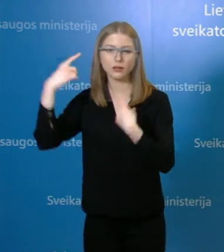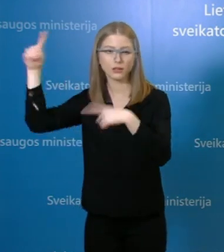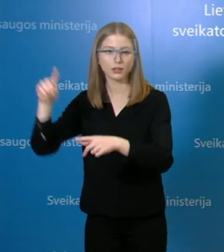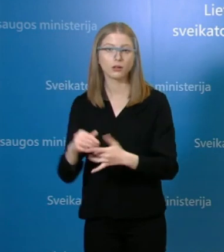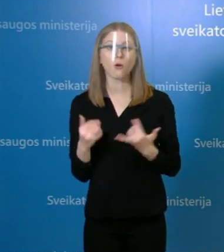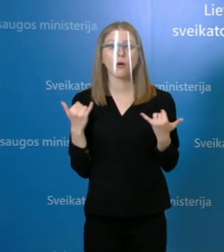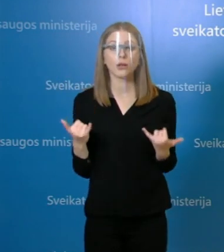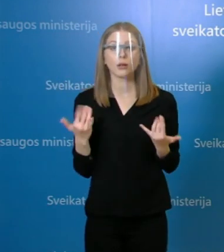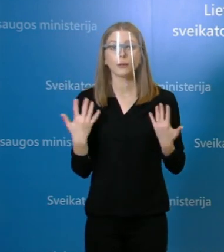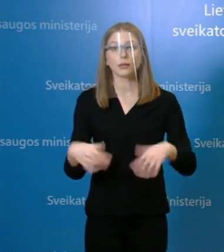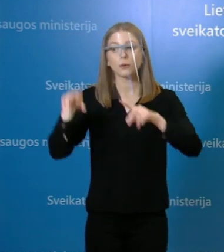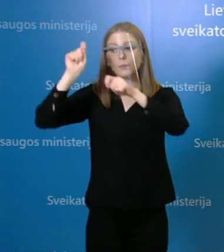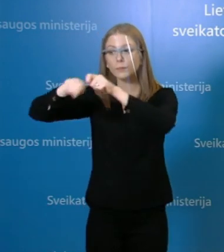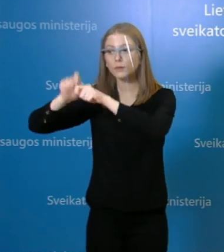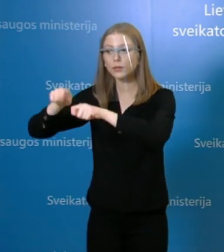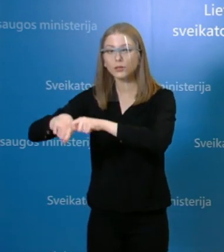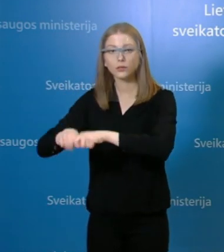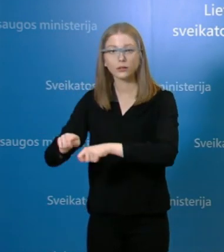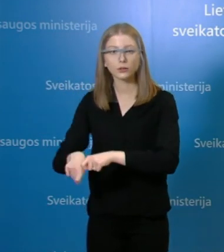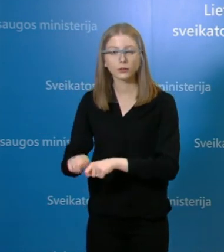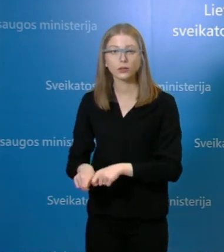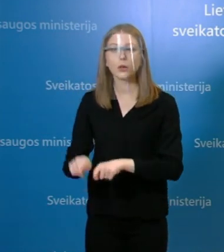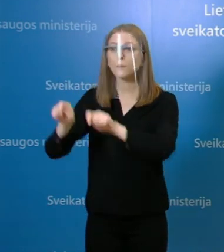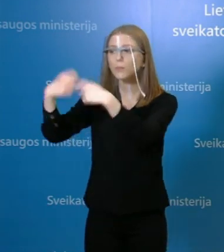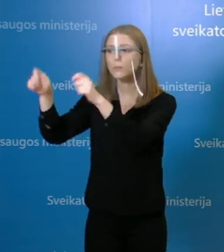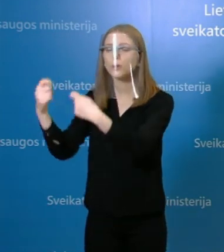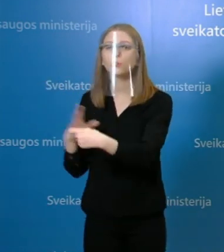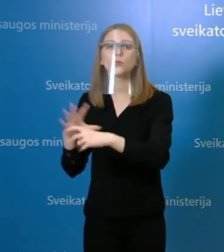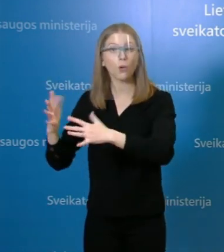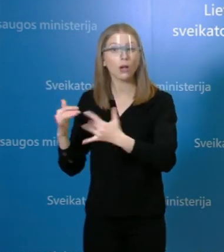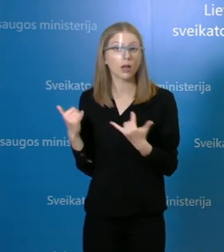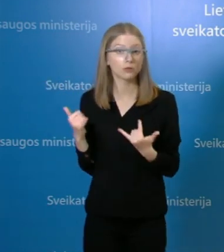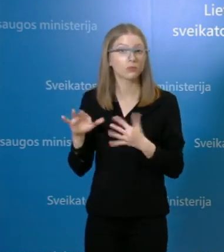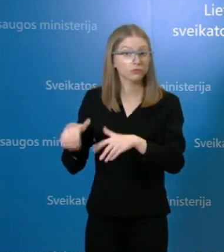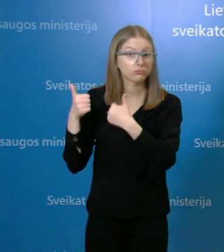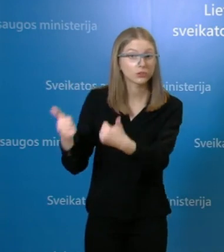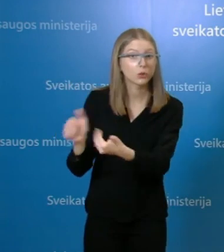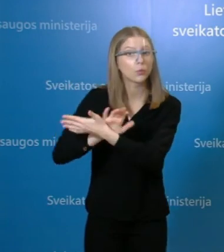buvo pašalinti patikrinimo akte, nurodyti pažeidimai ir ar yra vykdami